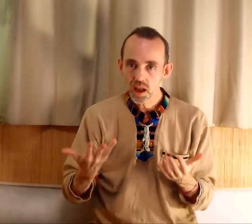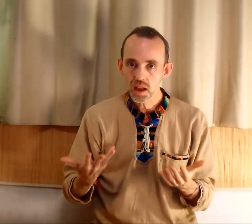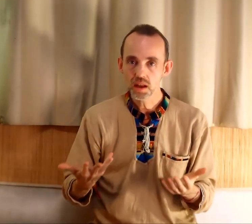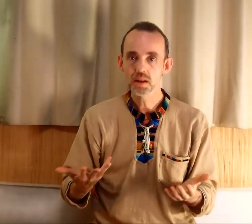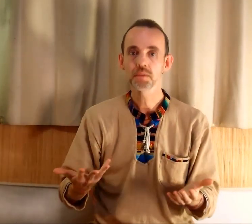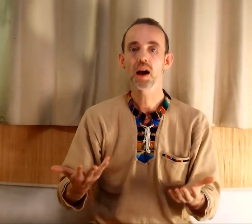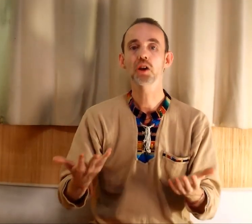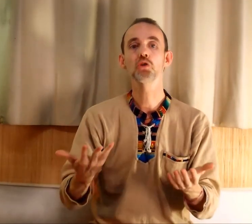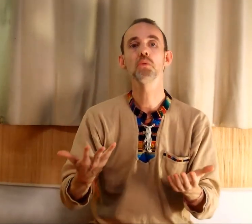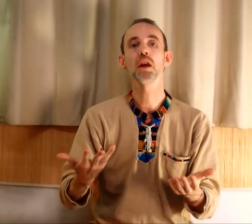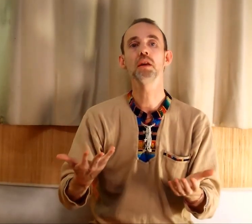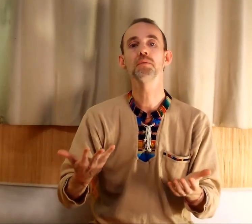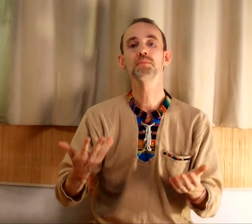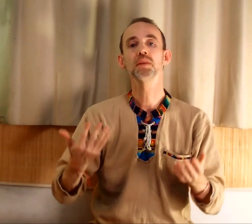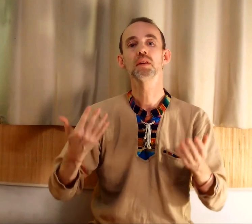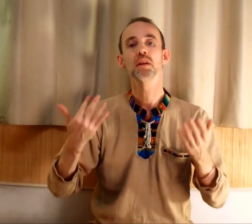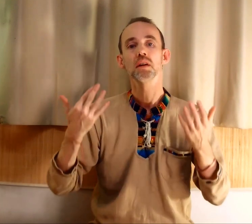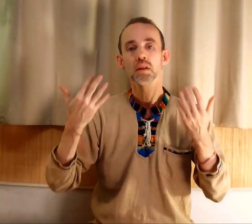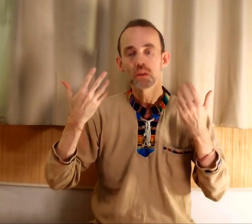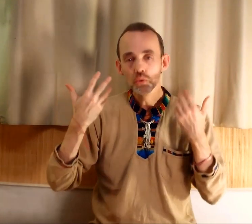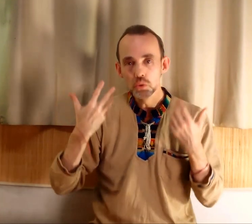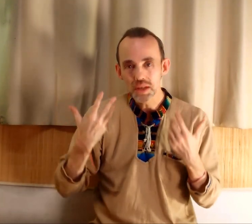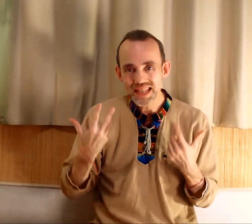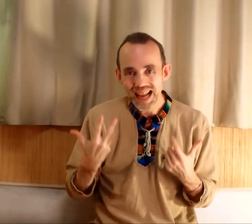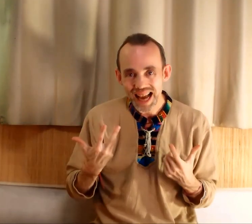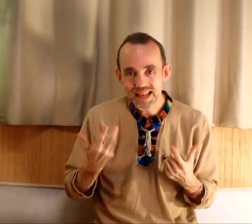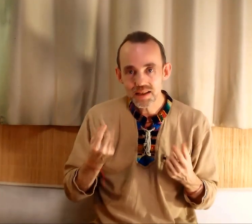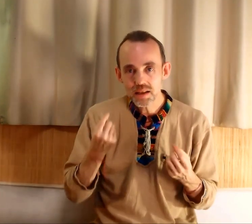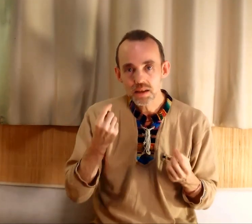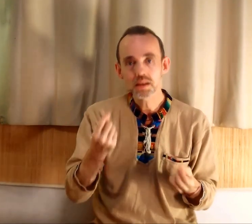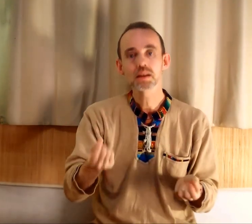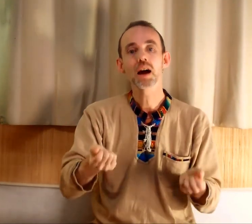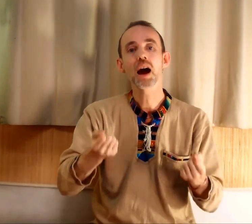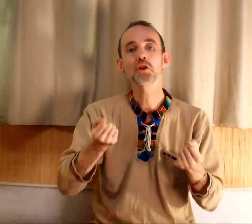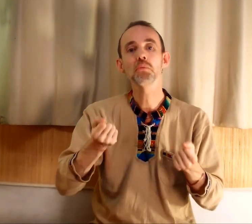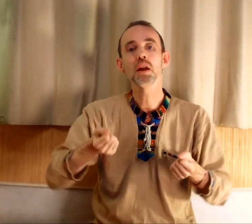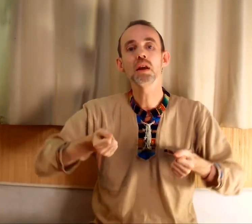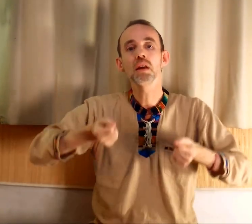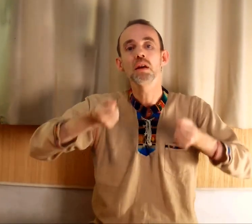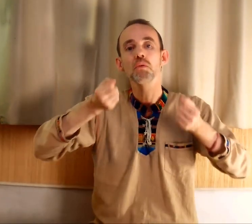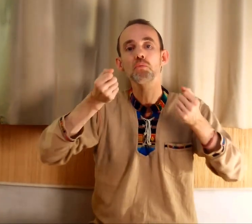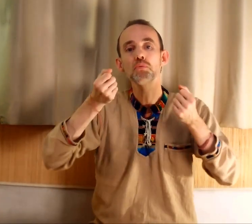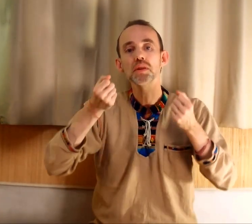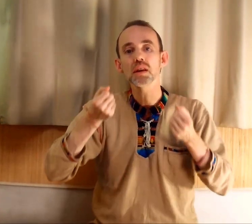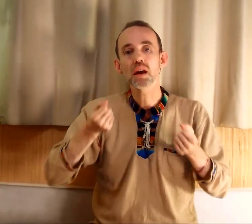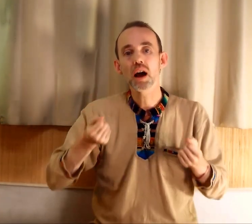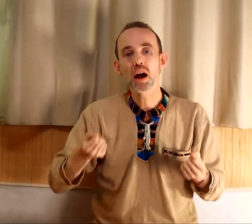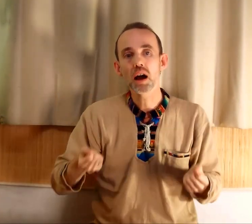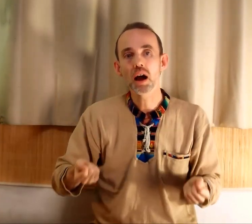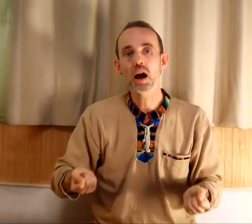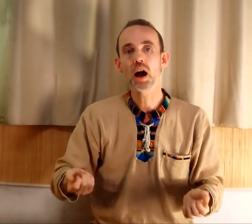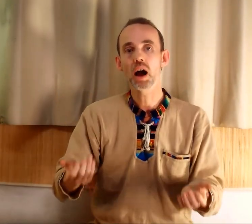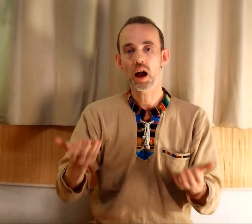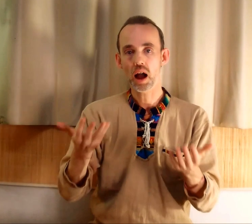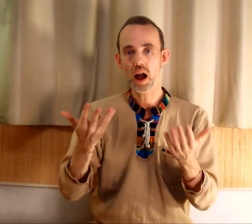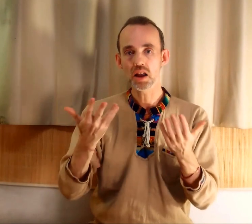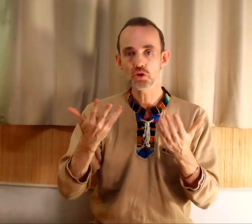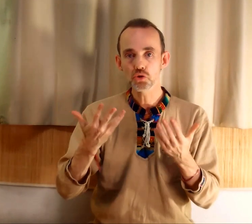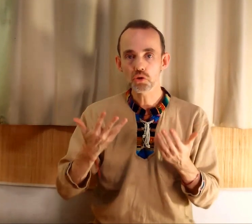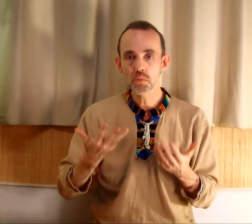accumulée, tout le stress accumulé, vous puissiez aller jusqu